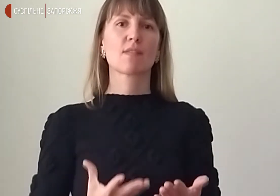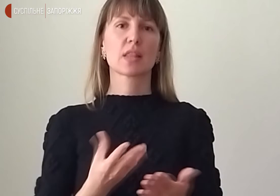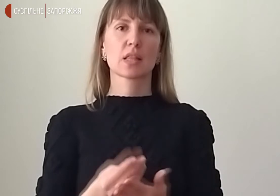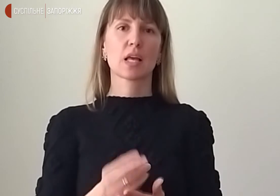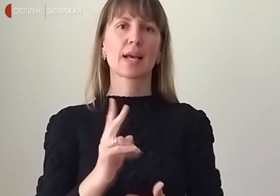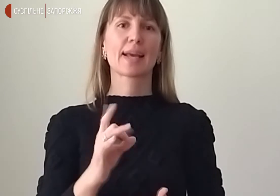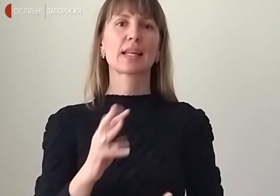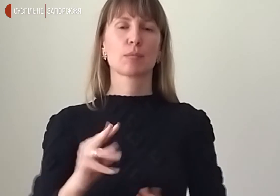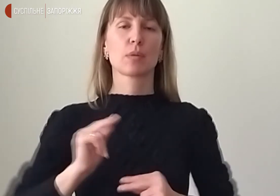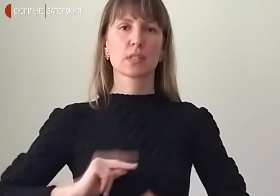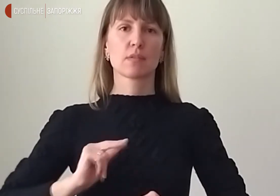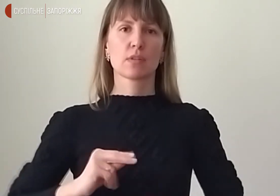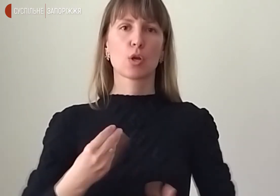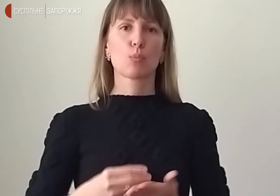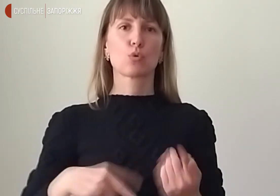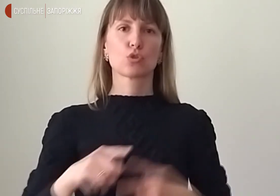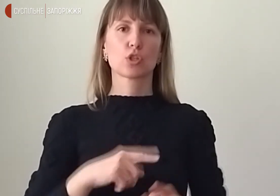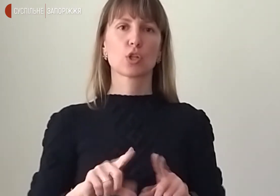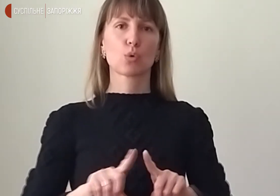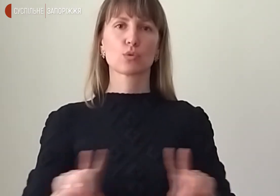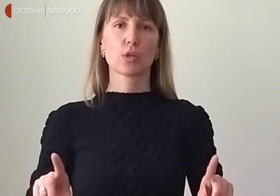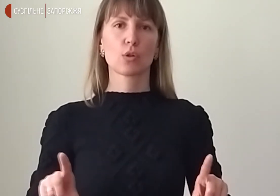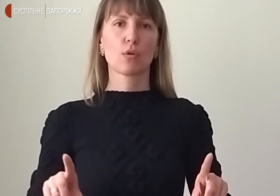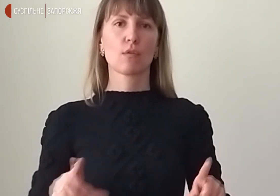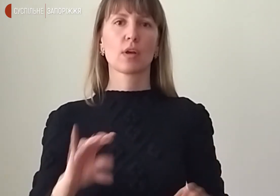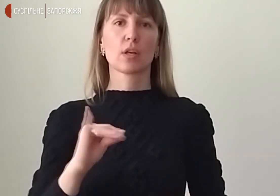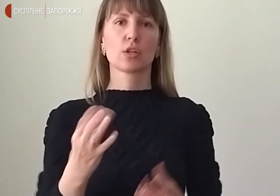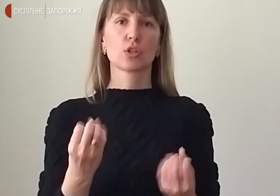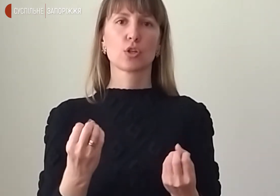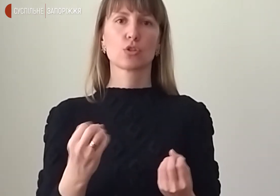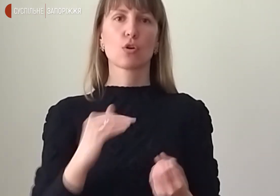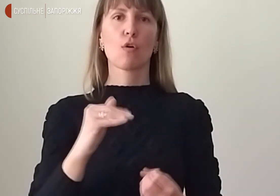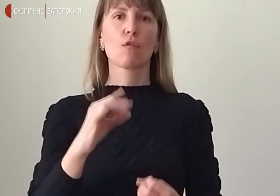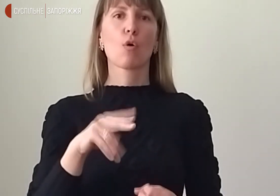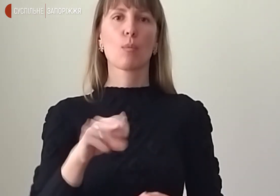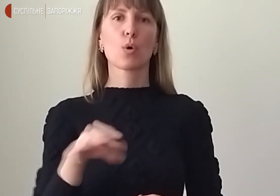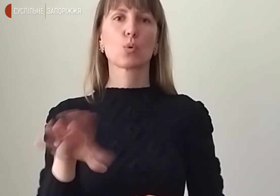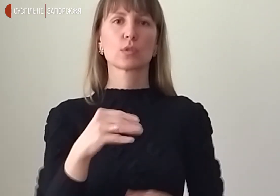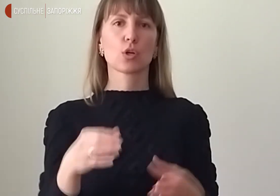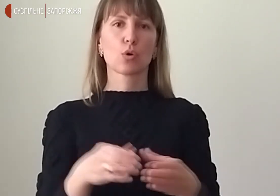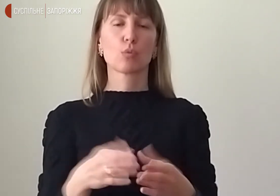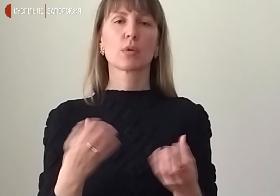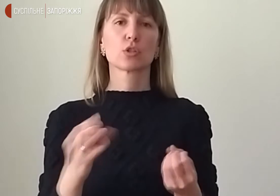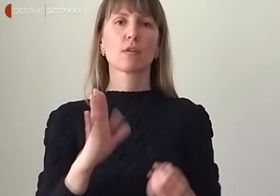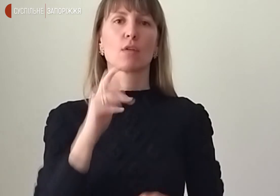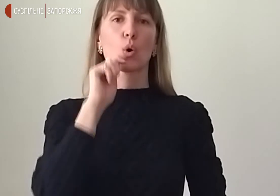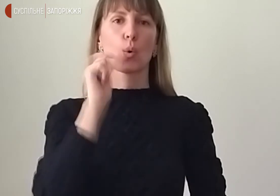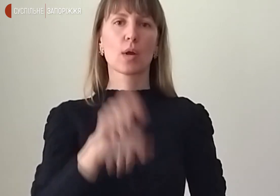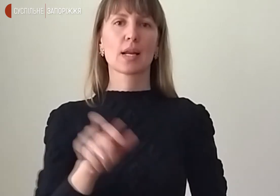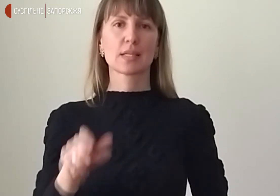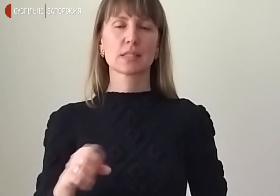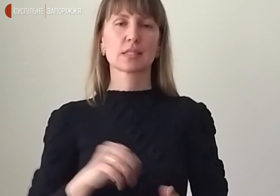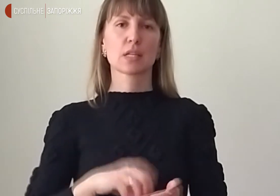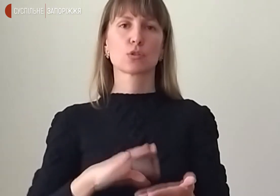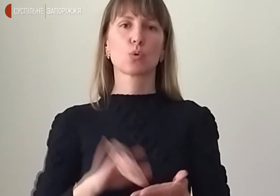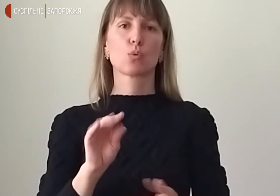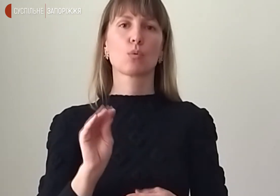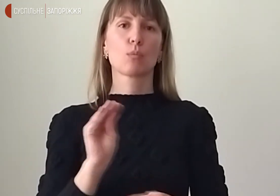окрім працівників бюджетних установ, а також фоби усіх груп. Також в українцях, зареєстрованих у додатку дій,